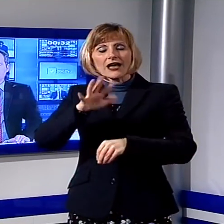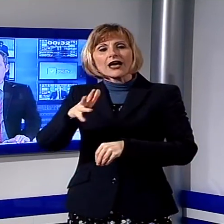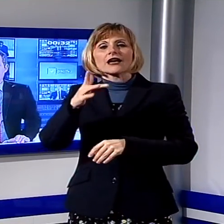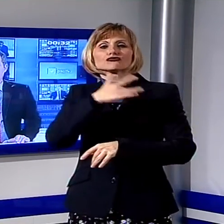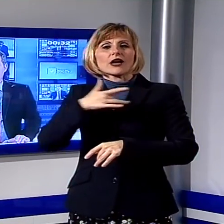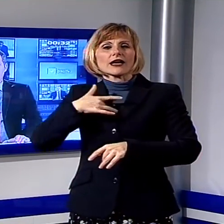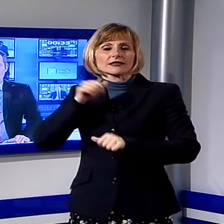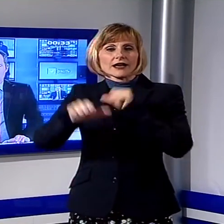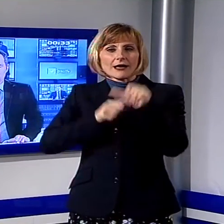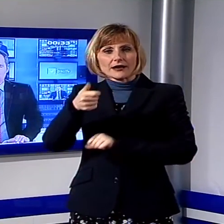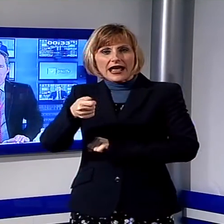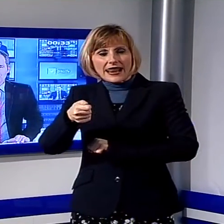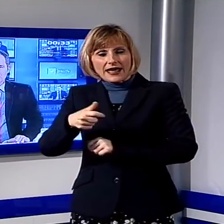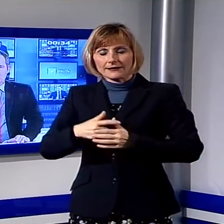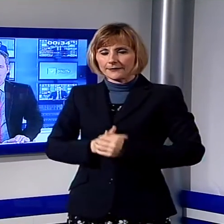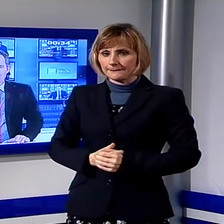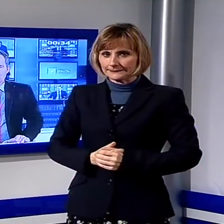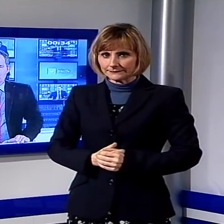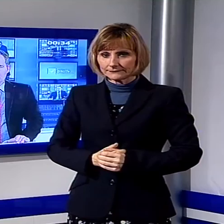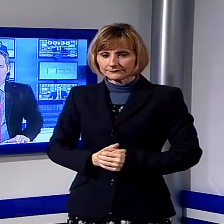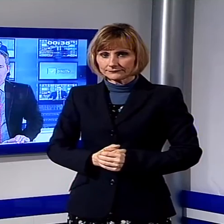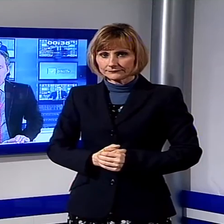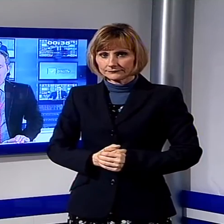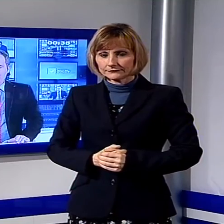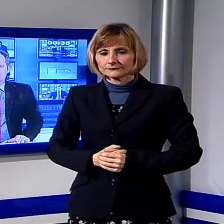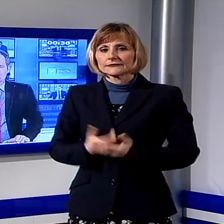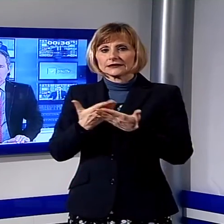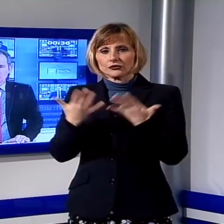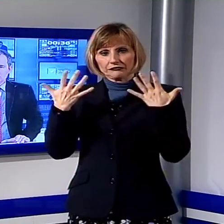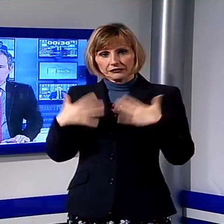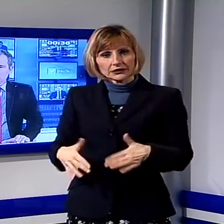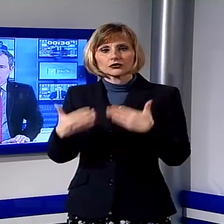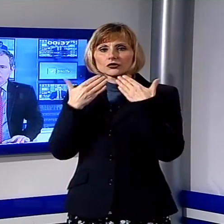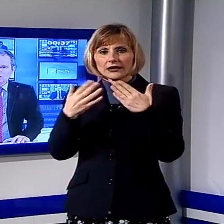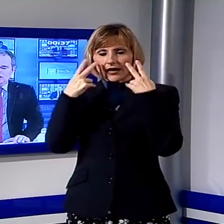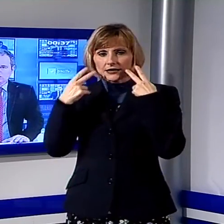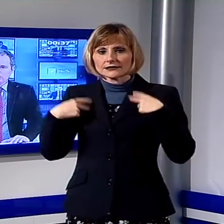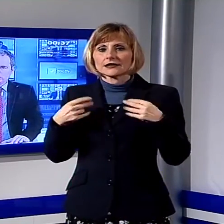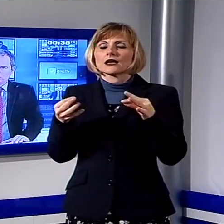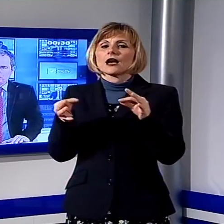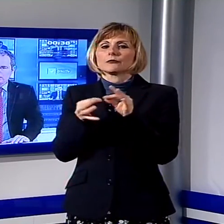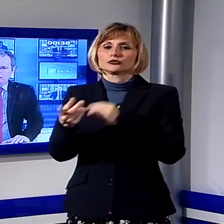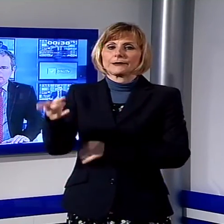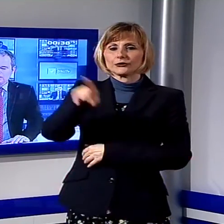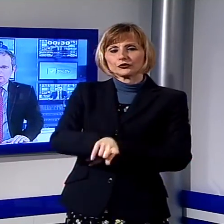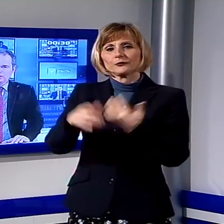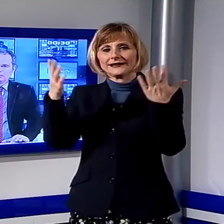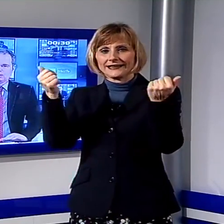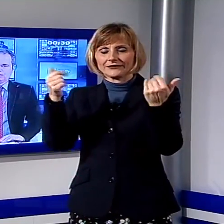canale. È tutto per questa prima parte della Tg, adesso c'è la pubblicità e subito dopo arrivano le notizie sportive.